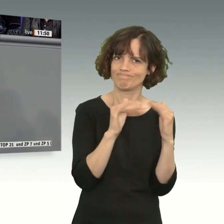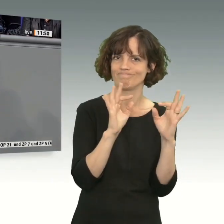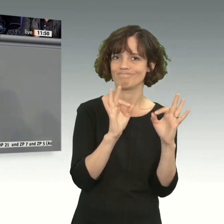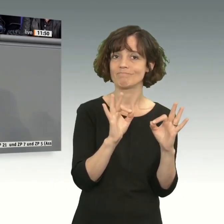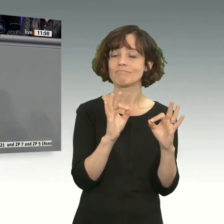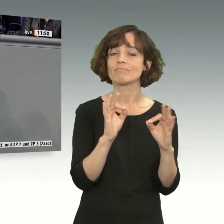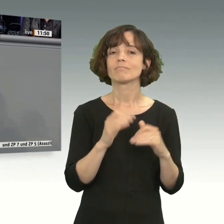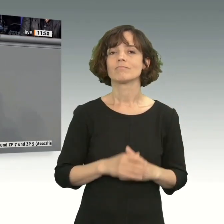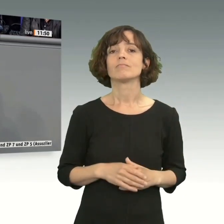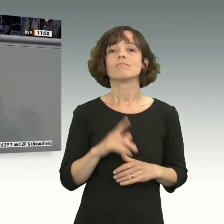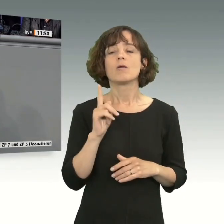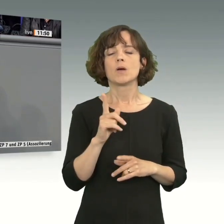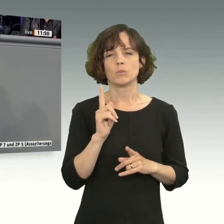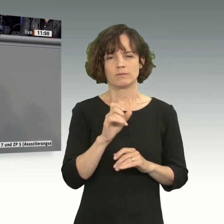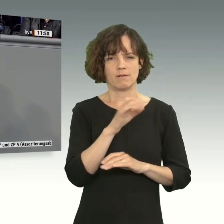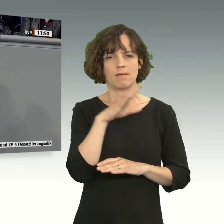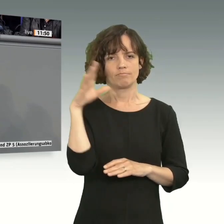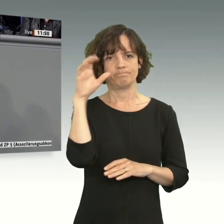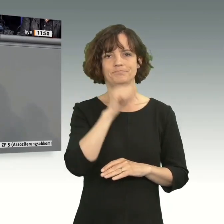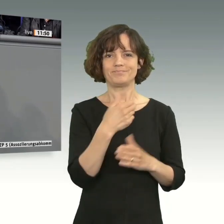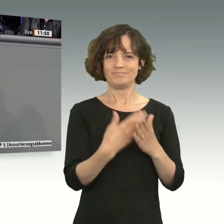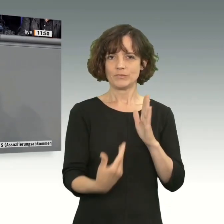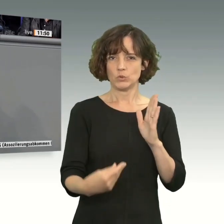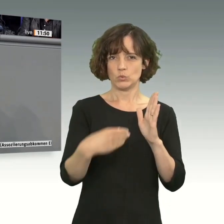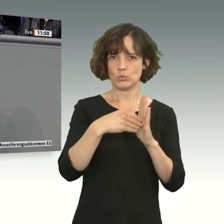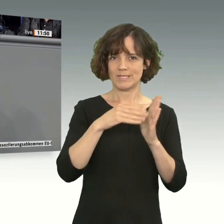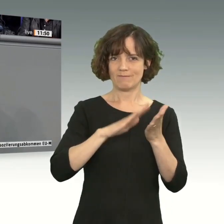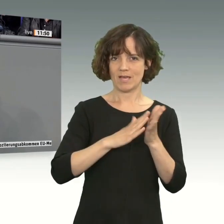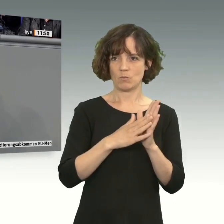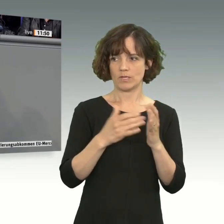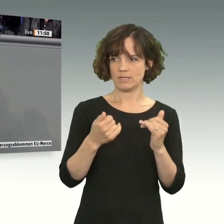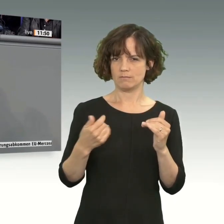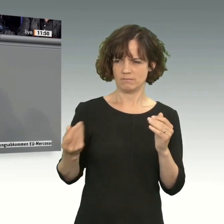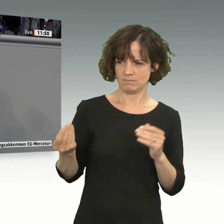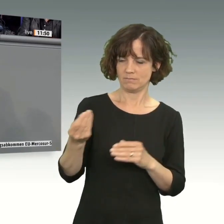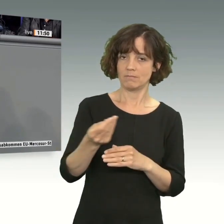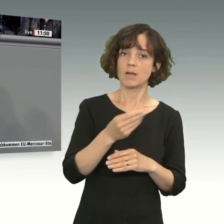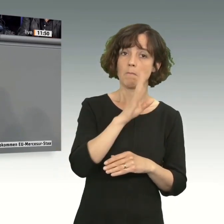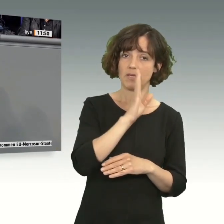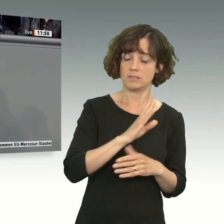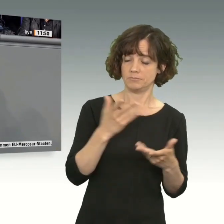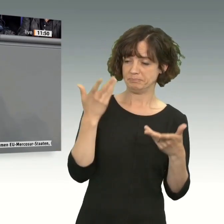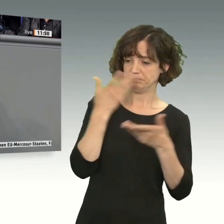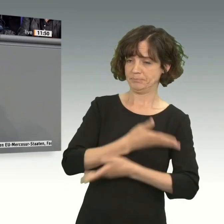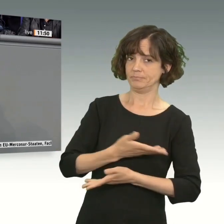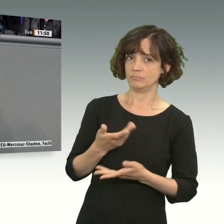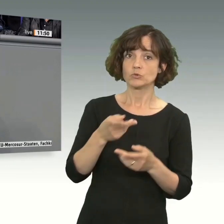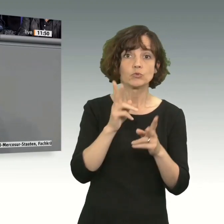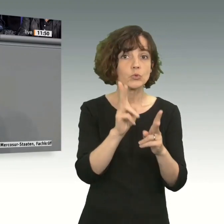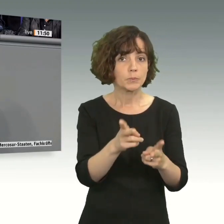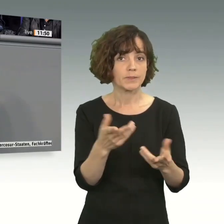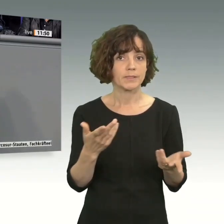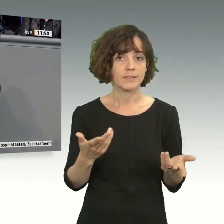wie gesagt, auch fest zur Kenntnis nehmen, dass diese Zusatzvereinbarung, die jetzt ins Spiel kam, in Brasilien für Irritationen gesorgt hat. Das stimmt.